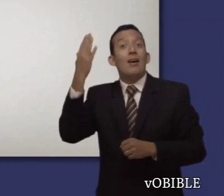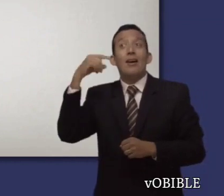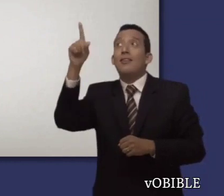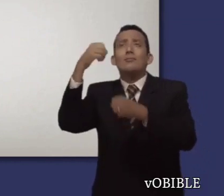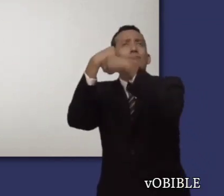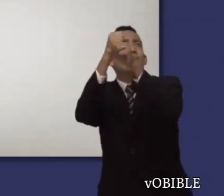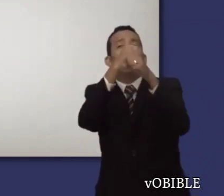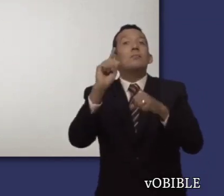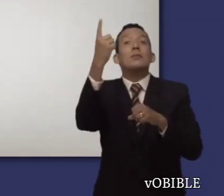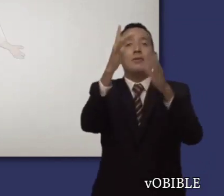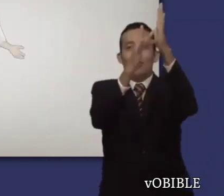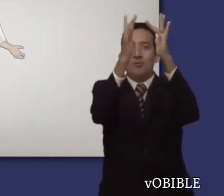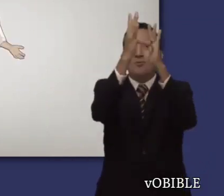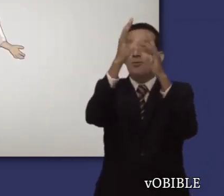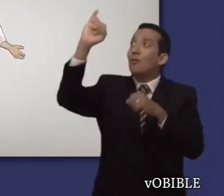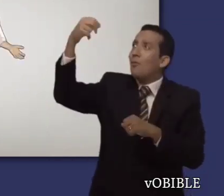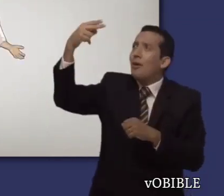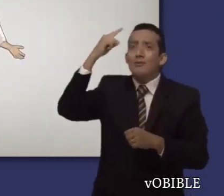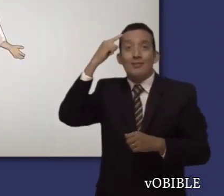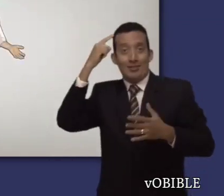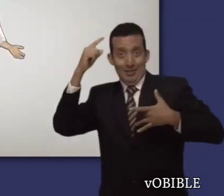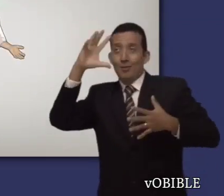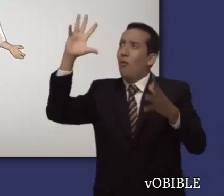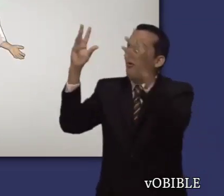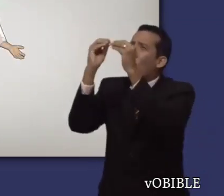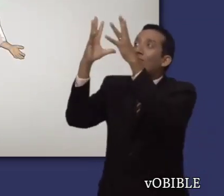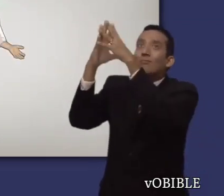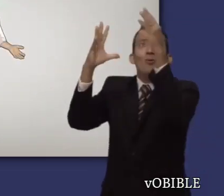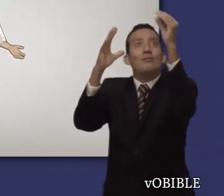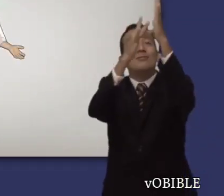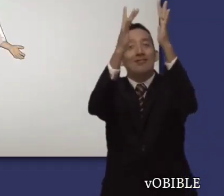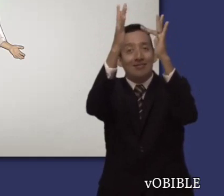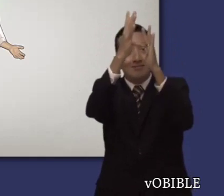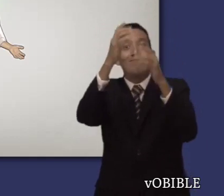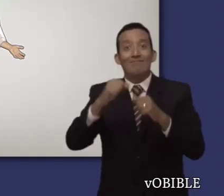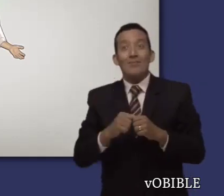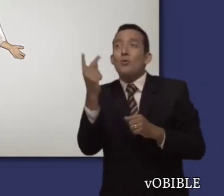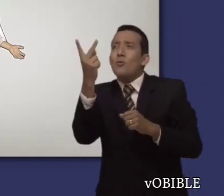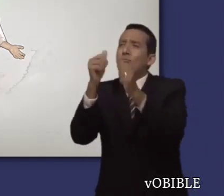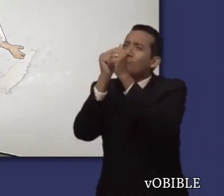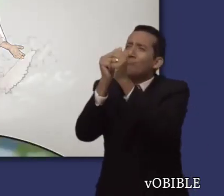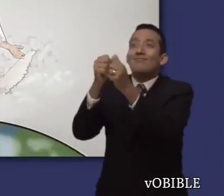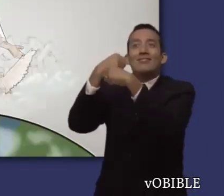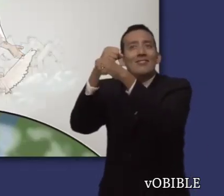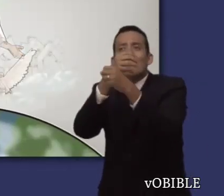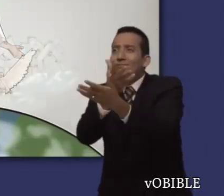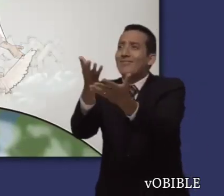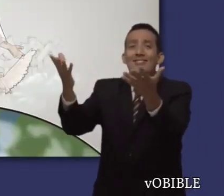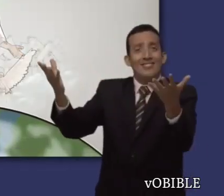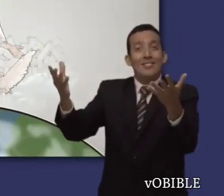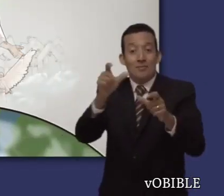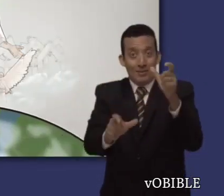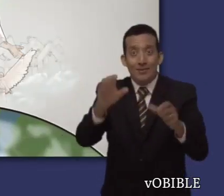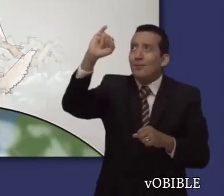A continuación, dice que el Hijo de Dios es la imagen del Dios invisible, el primogénito de toda la creación, y